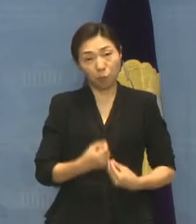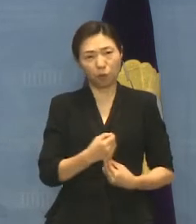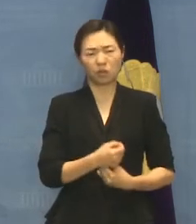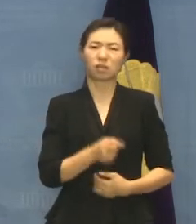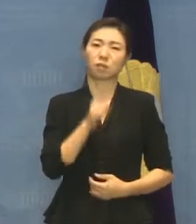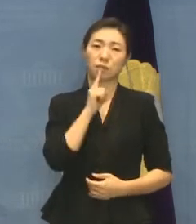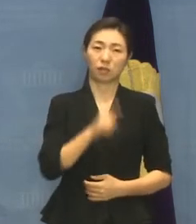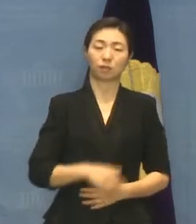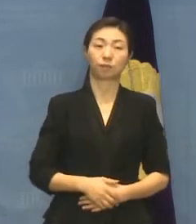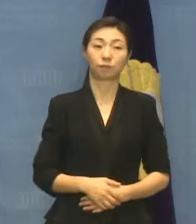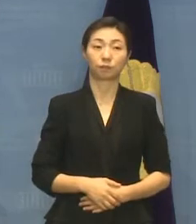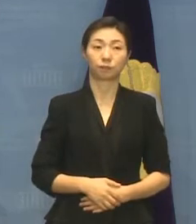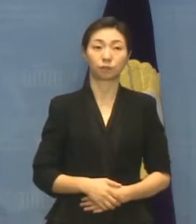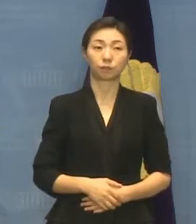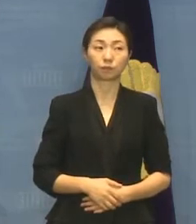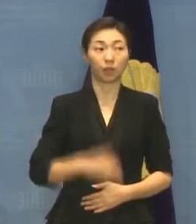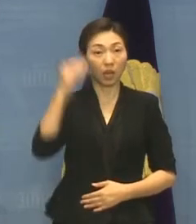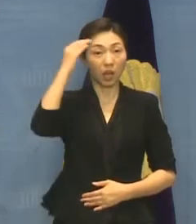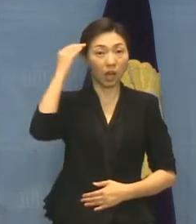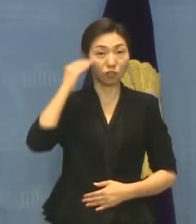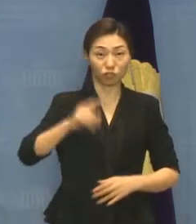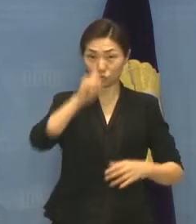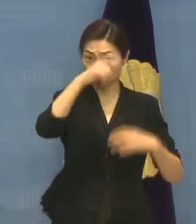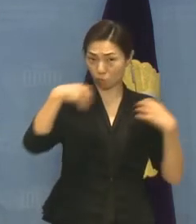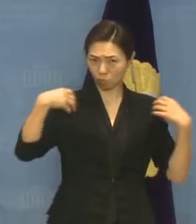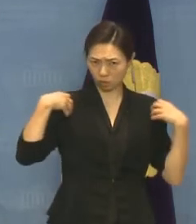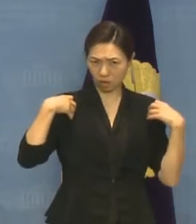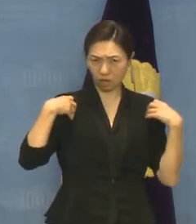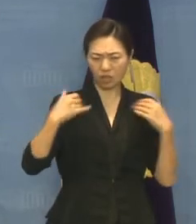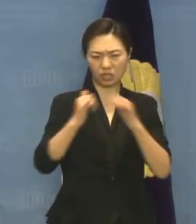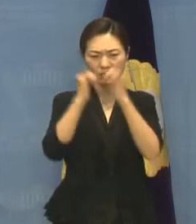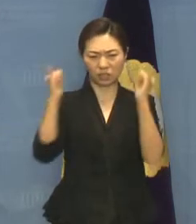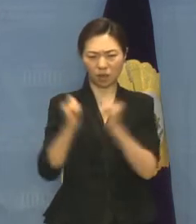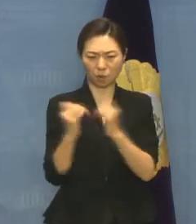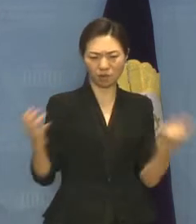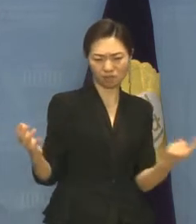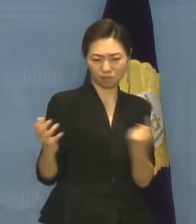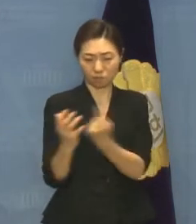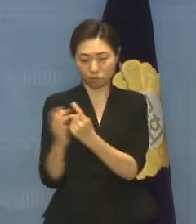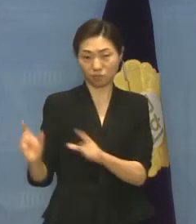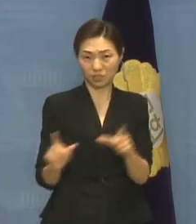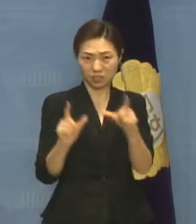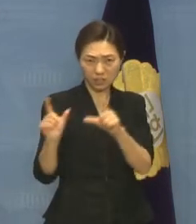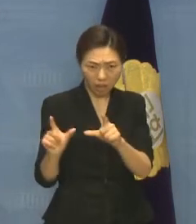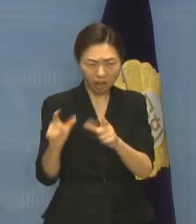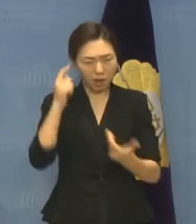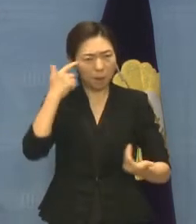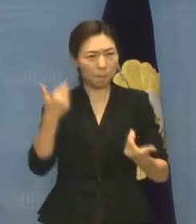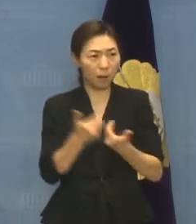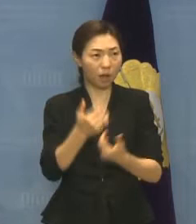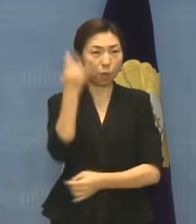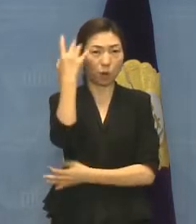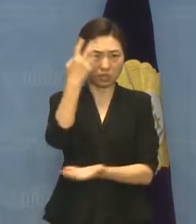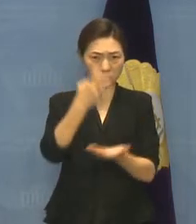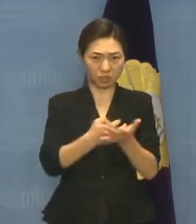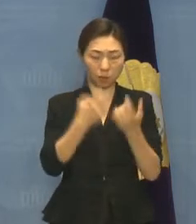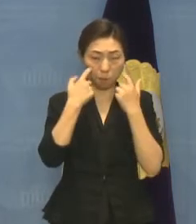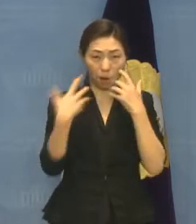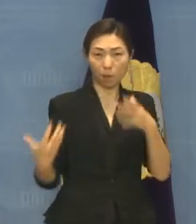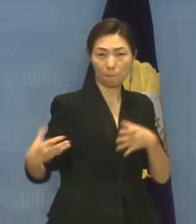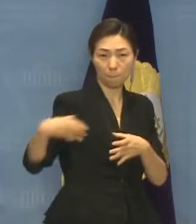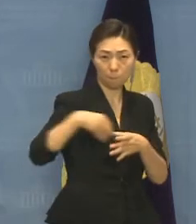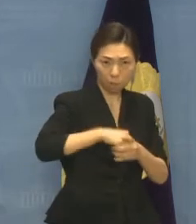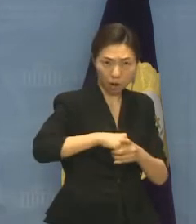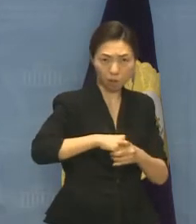정부가 지역사회 통합의 가치를 분명히 하고 분리에 반대하는 원칙을 포함한 탈시설